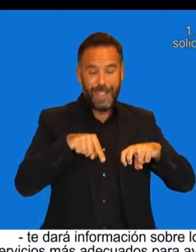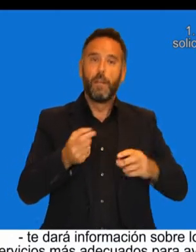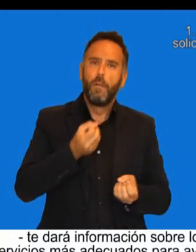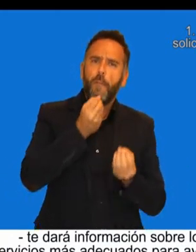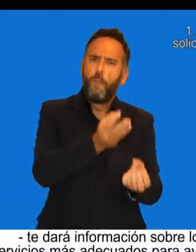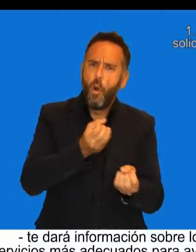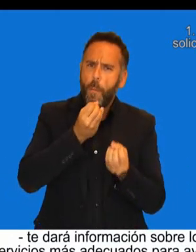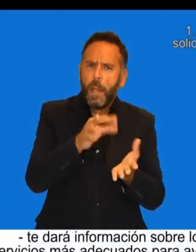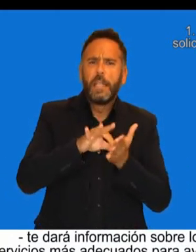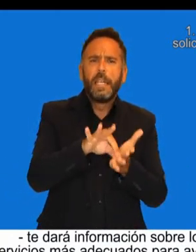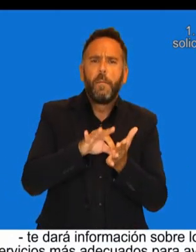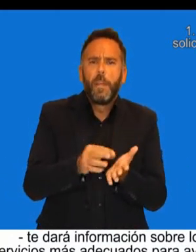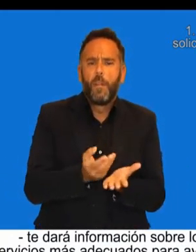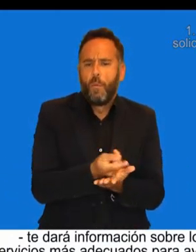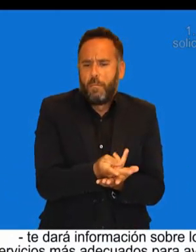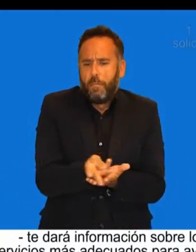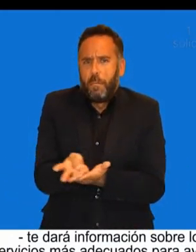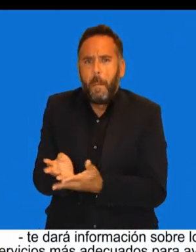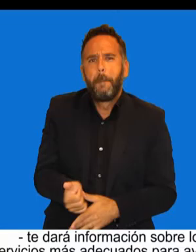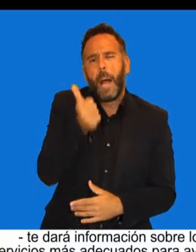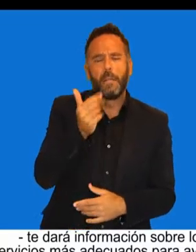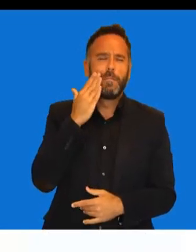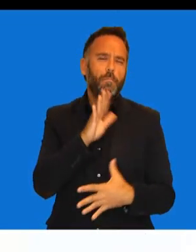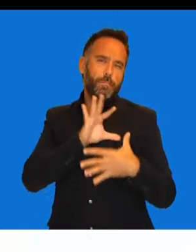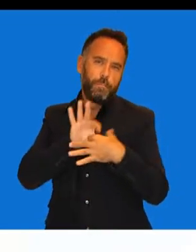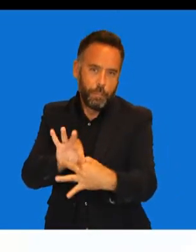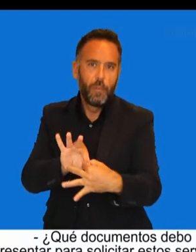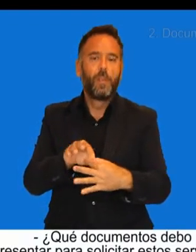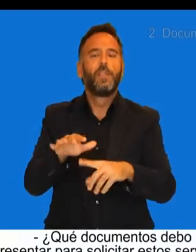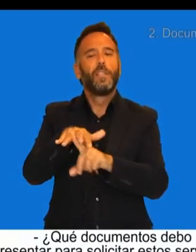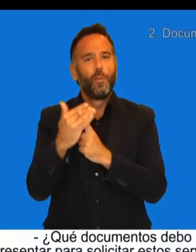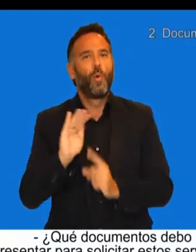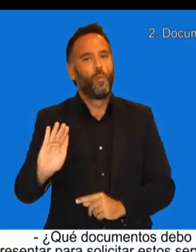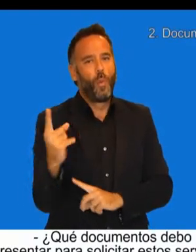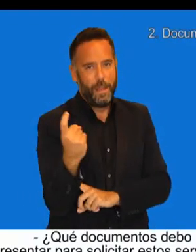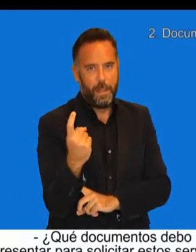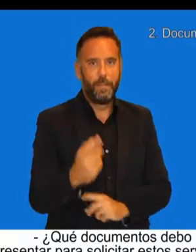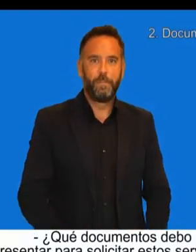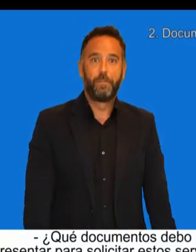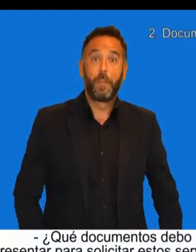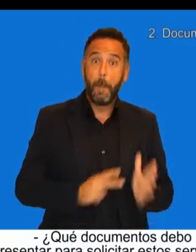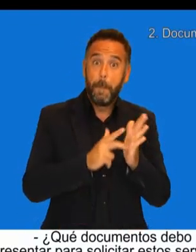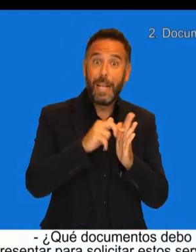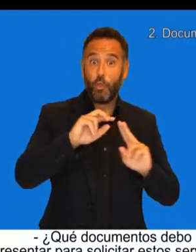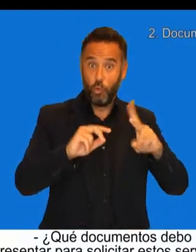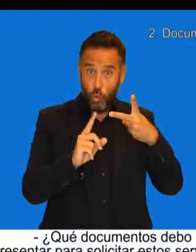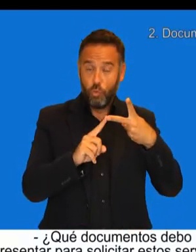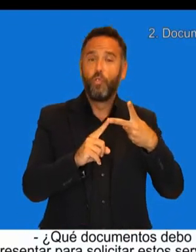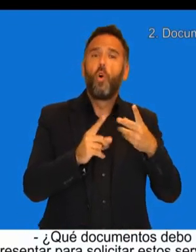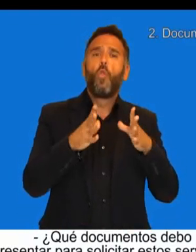sobre los servicios más adecuados para ayudarte. Paso 2. ¿Qué documentos debo presentar para solicitar estos